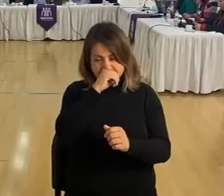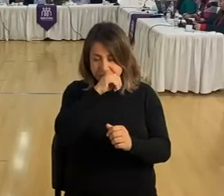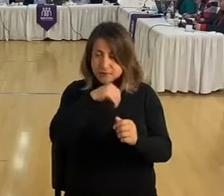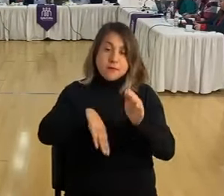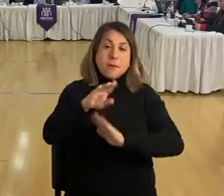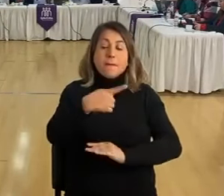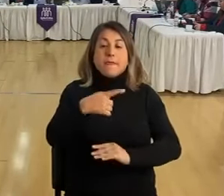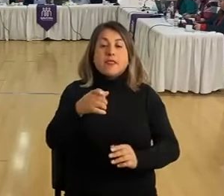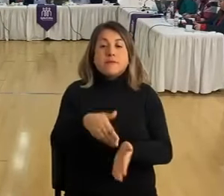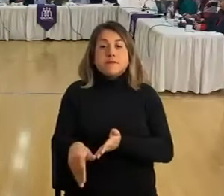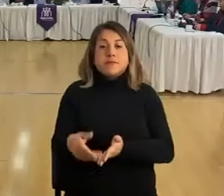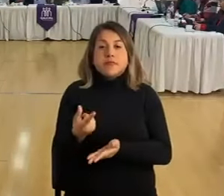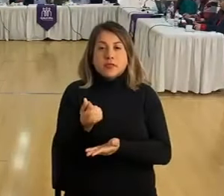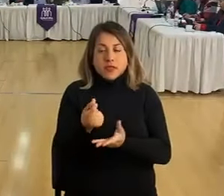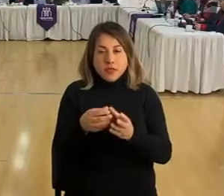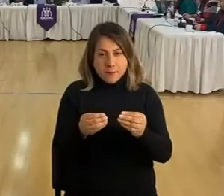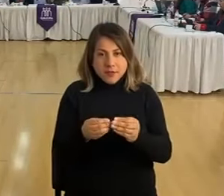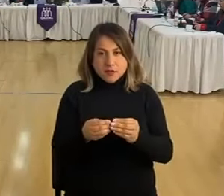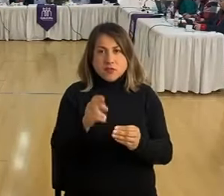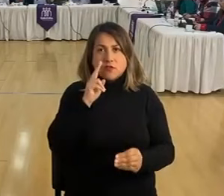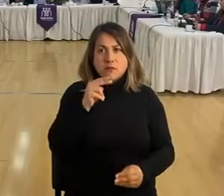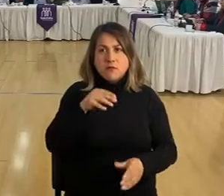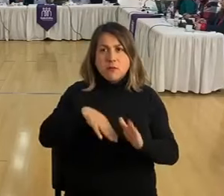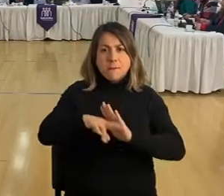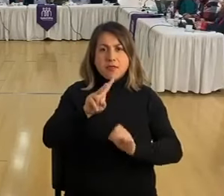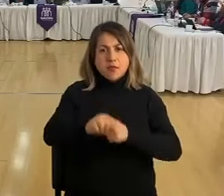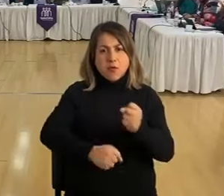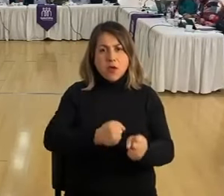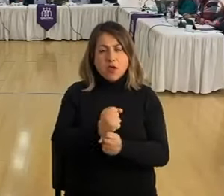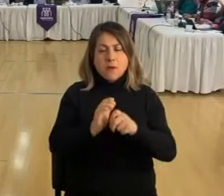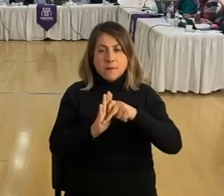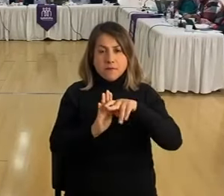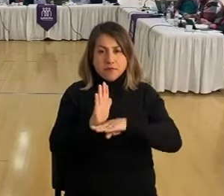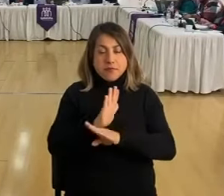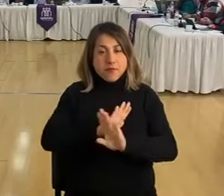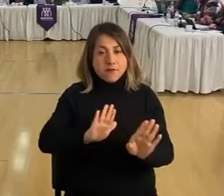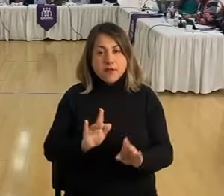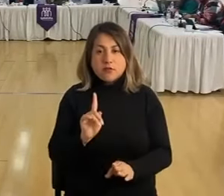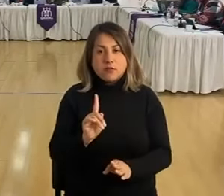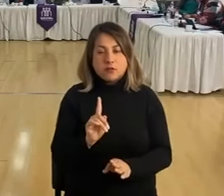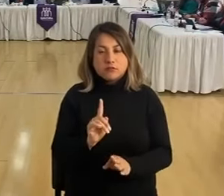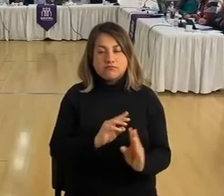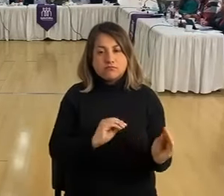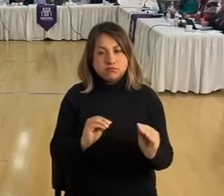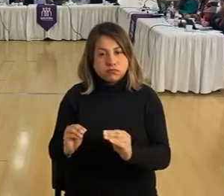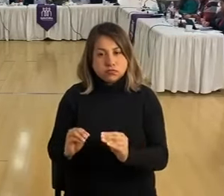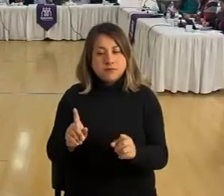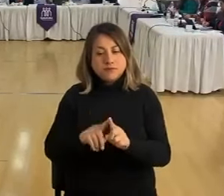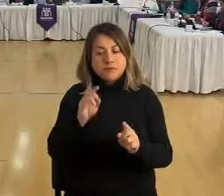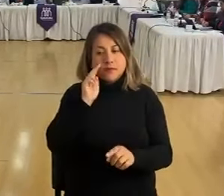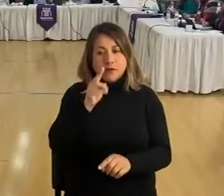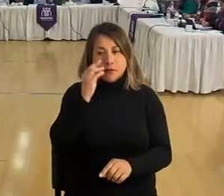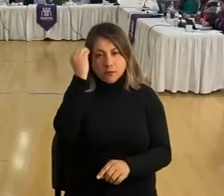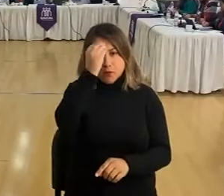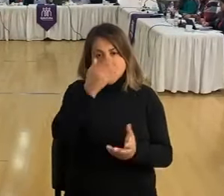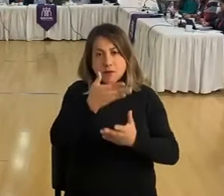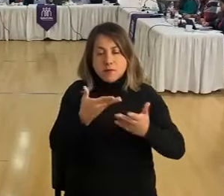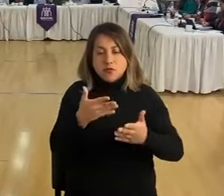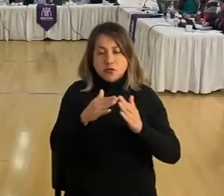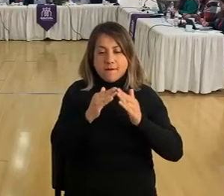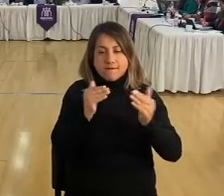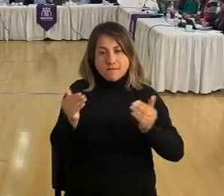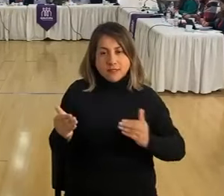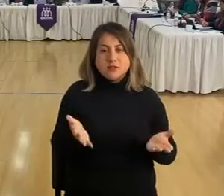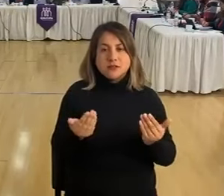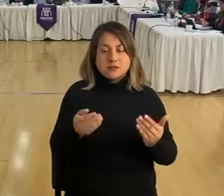millones de pesos al cual vemos más de dos años que ese proyecto no ha terminado. Voy a reiterar esta preocupación porque los vecinos del sector